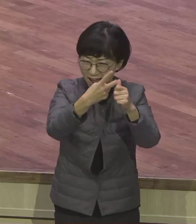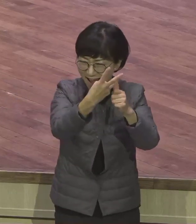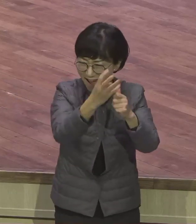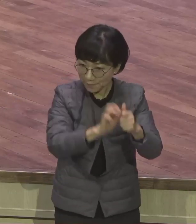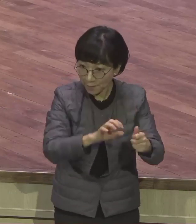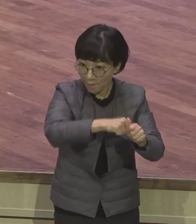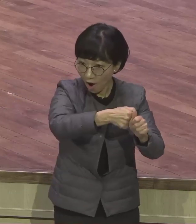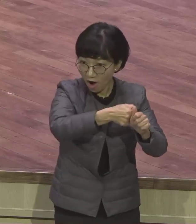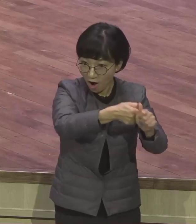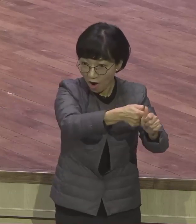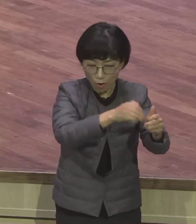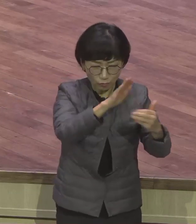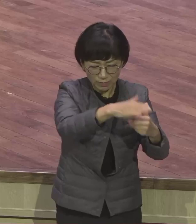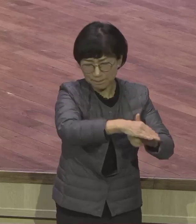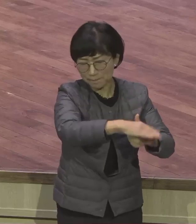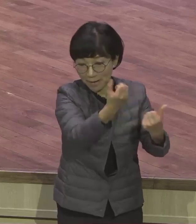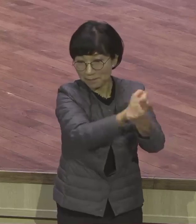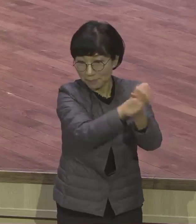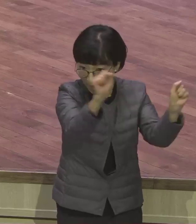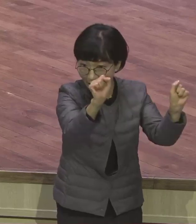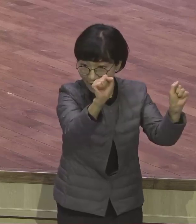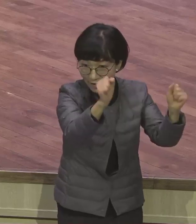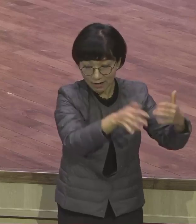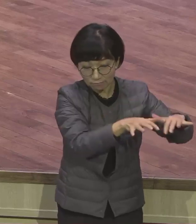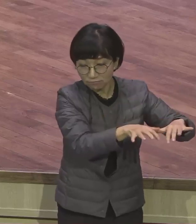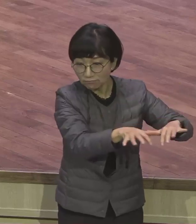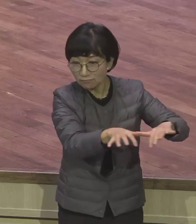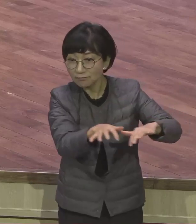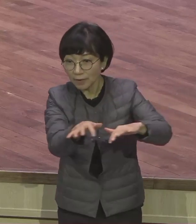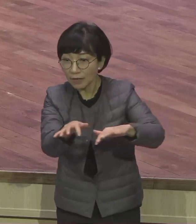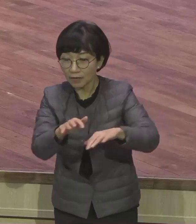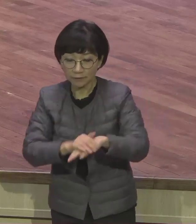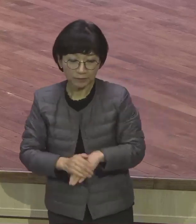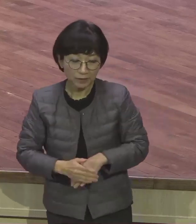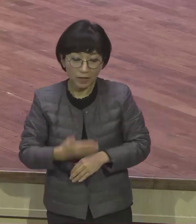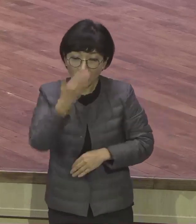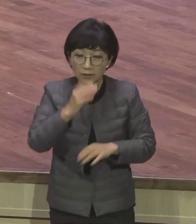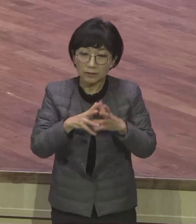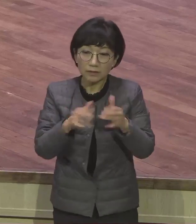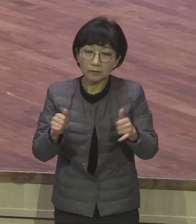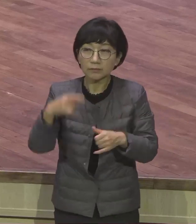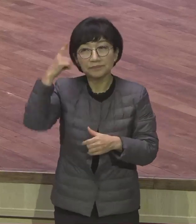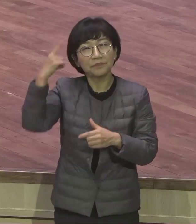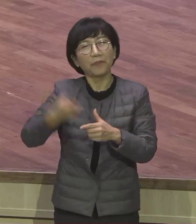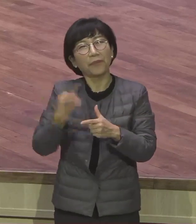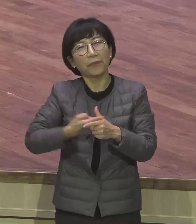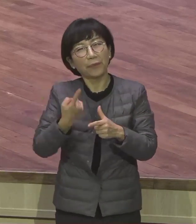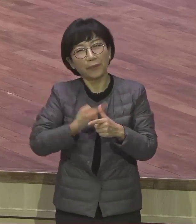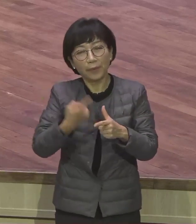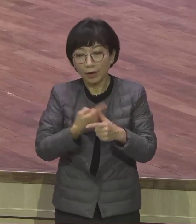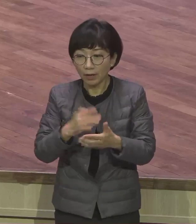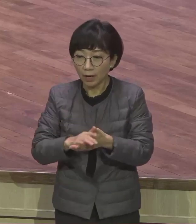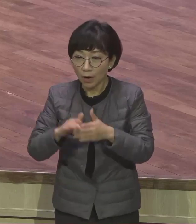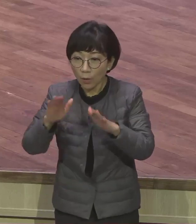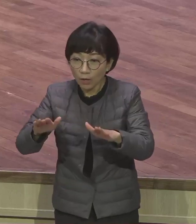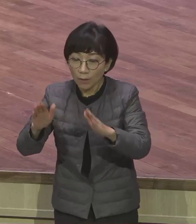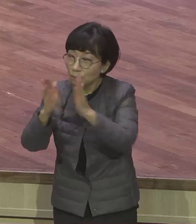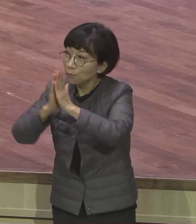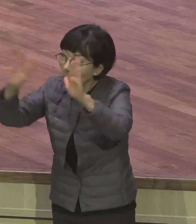이게 무슨 독립하겠다고 무슨 애를 써서 독립했으면 기회스라도 할 텐데 아무것도 한 게 없다니까 그냥